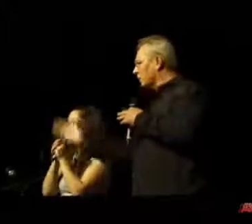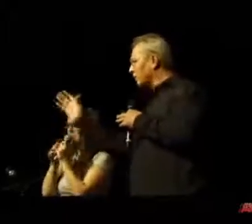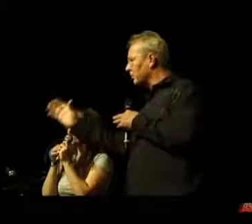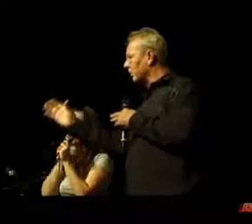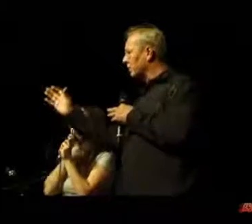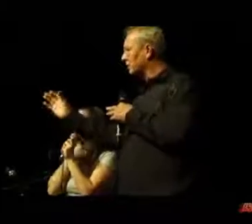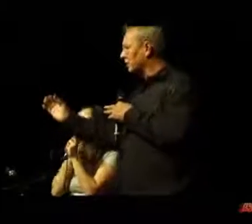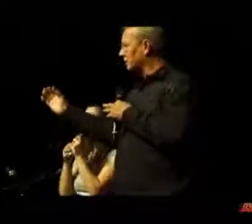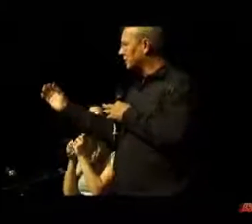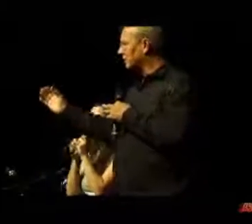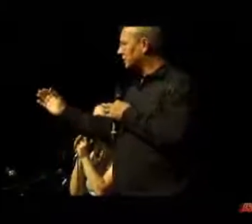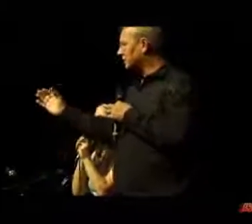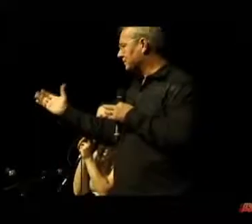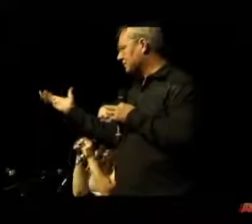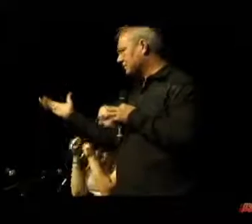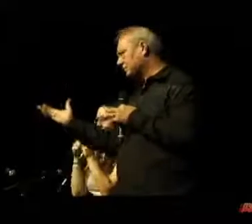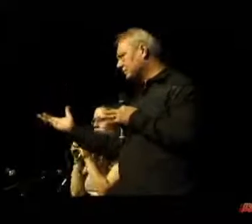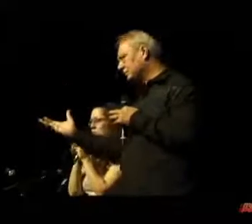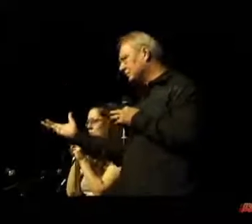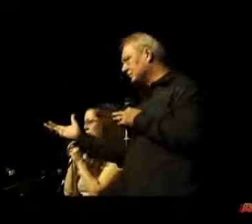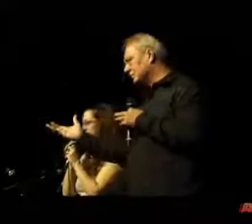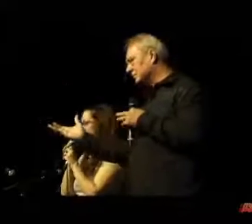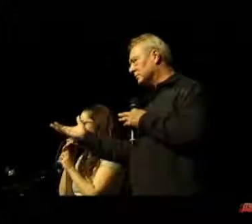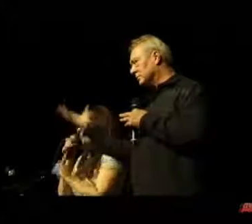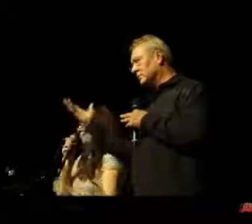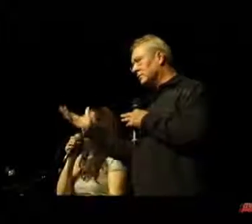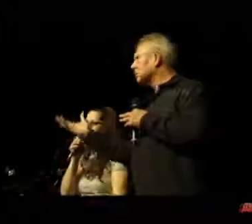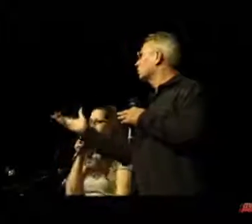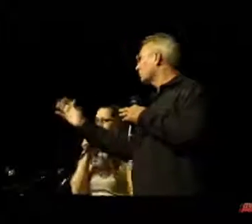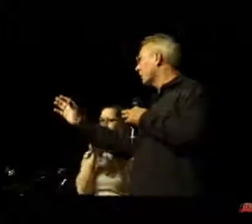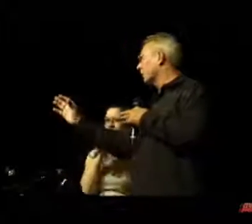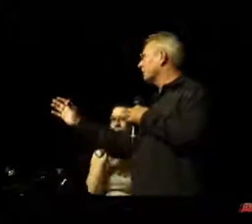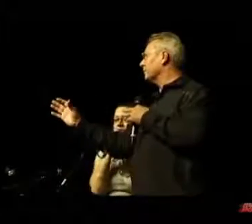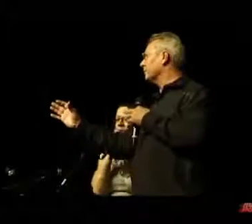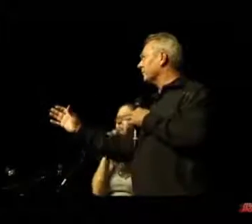Meine Hände werden ihm um die Gurgel gegangen und er hätte Probleme mit Atmen gehabt.